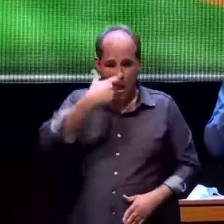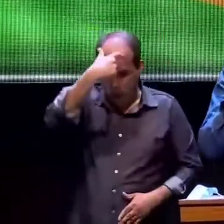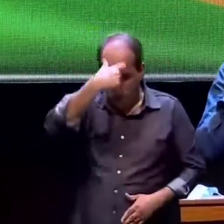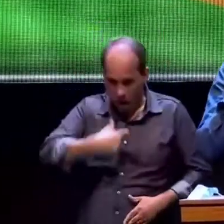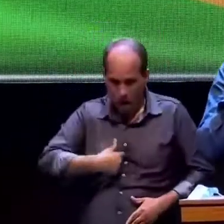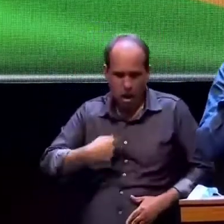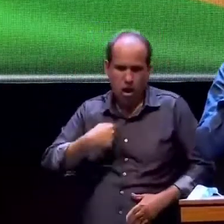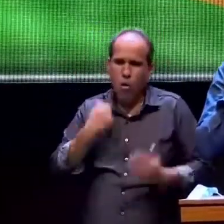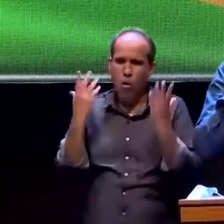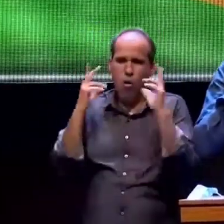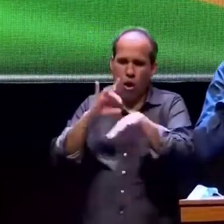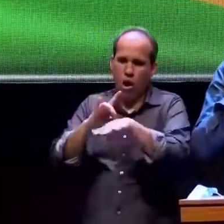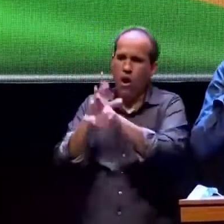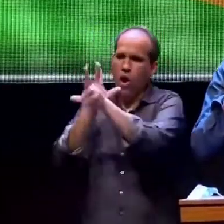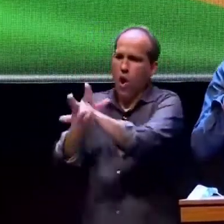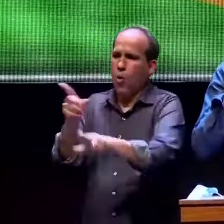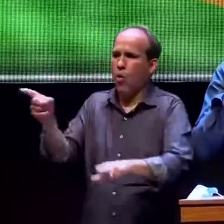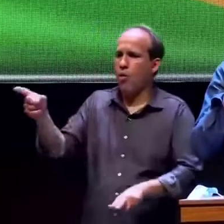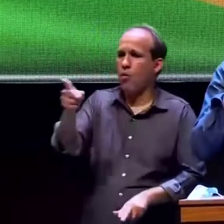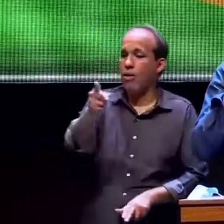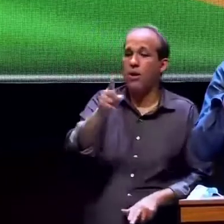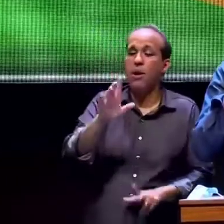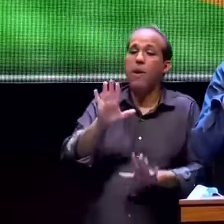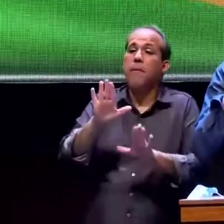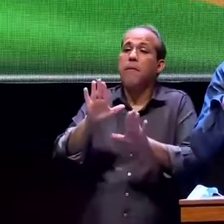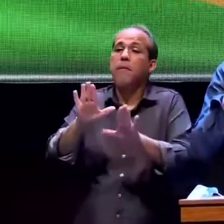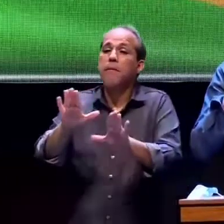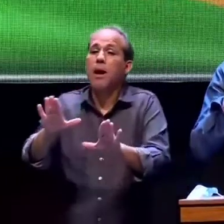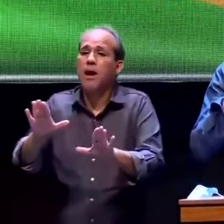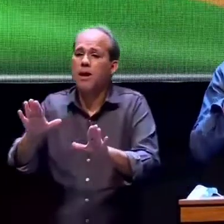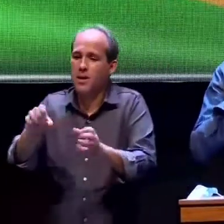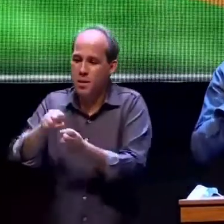igualzinho a vocês mas um milagre aconteceu no Brasil